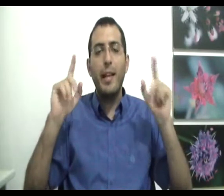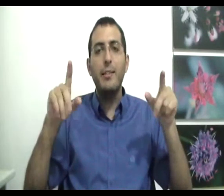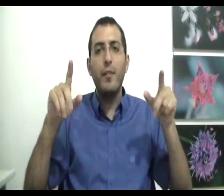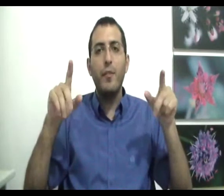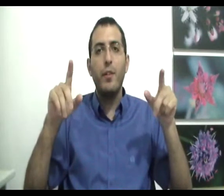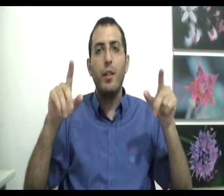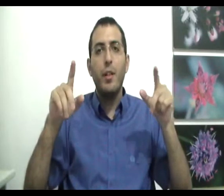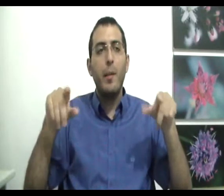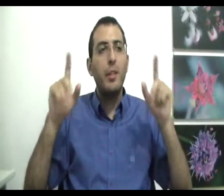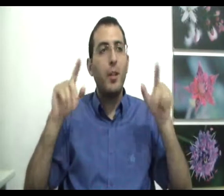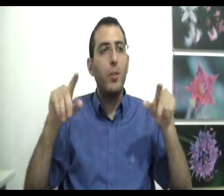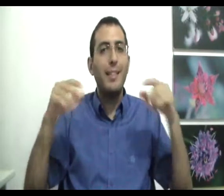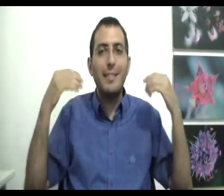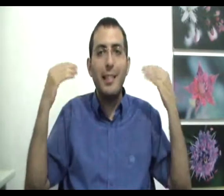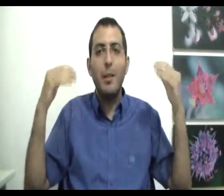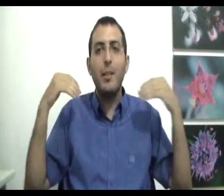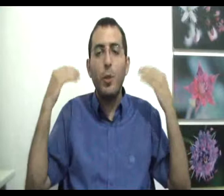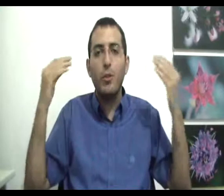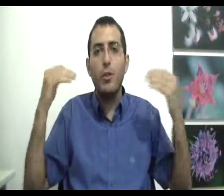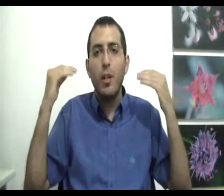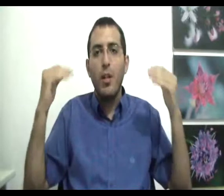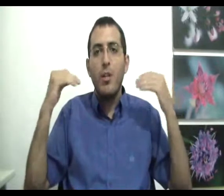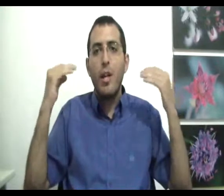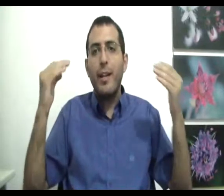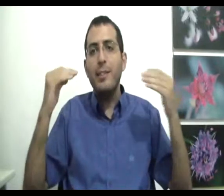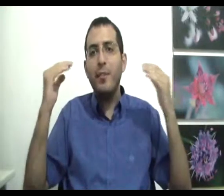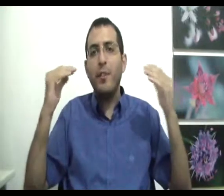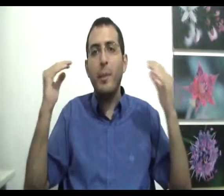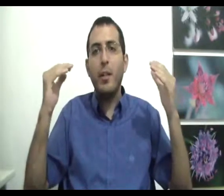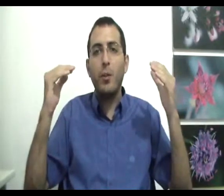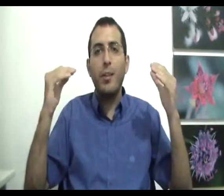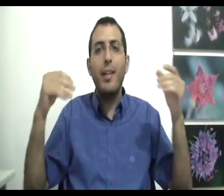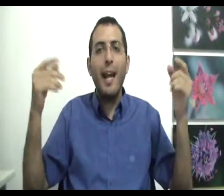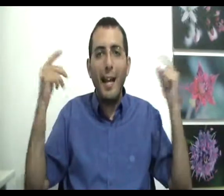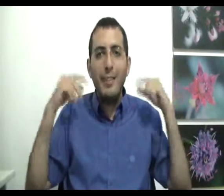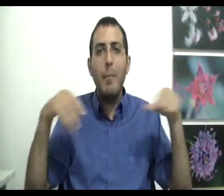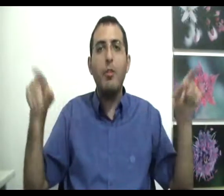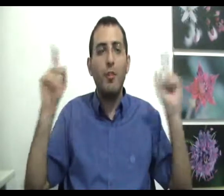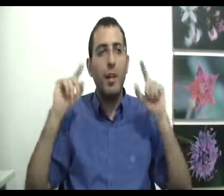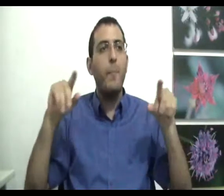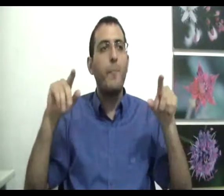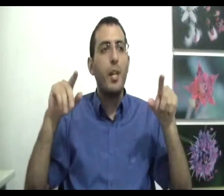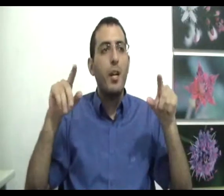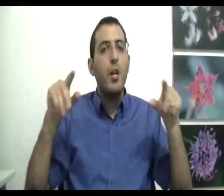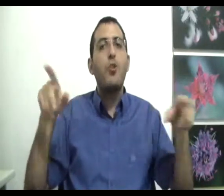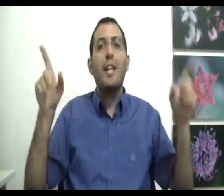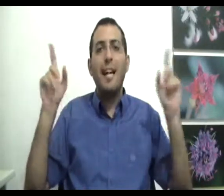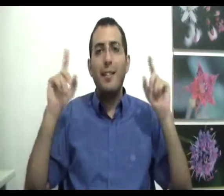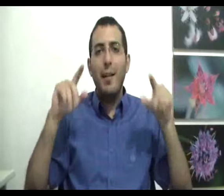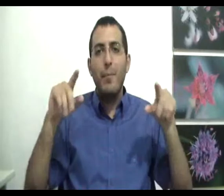כסף לביטחון, לצאת מהדמיון שהכסף מביא ביטחון כי עצם המחשבה של האדם